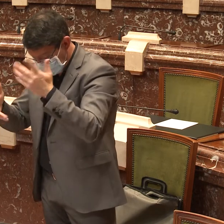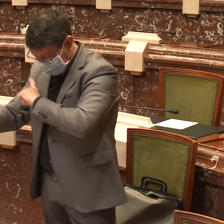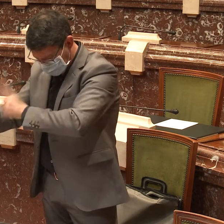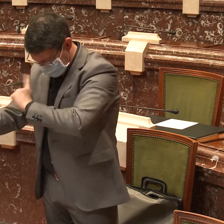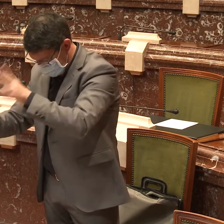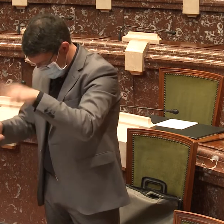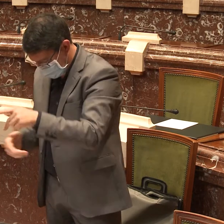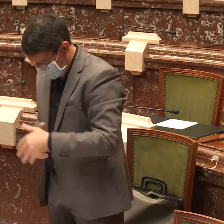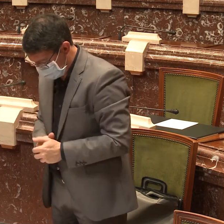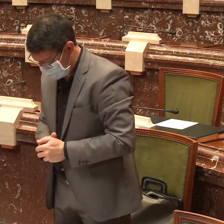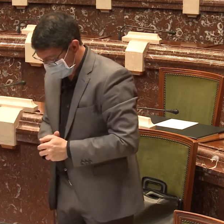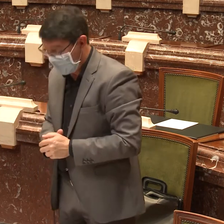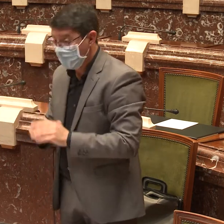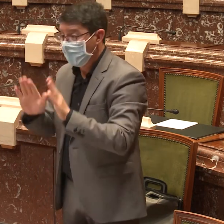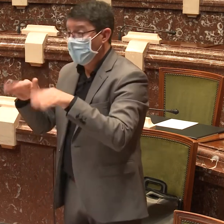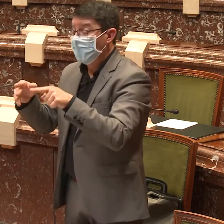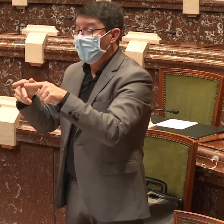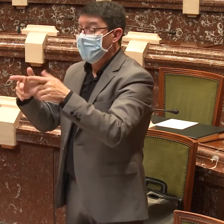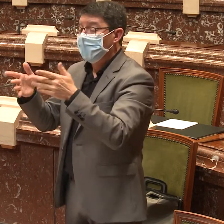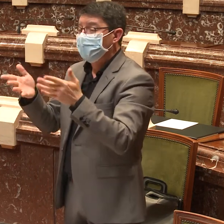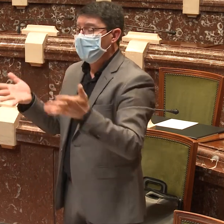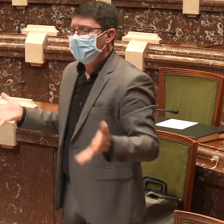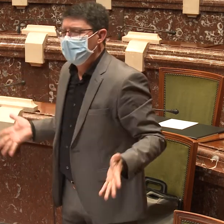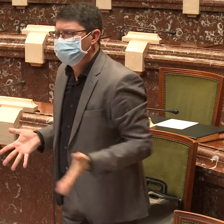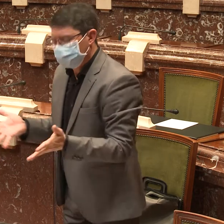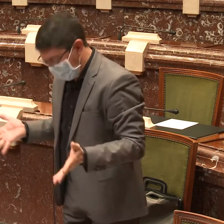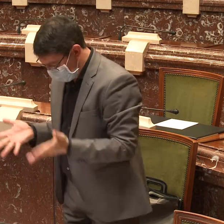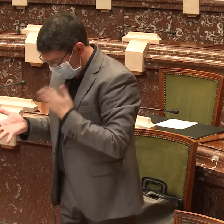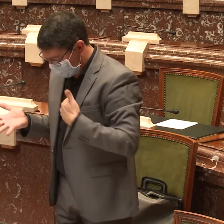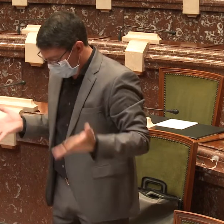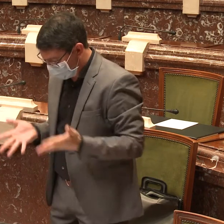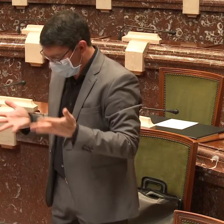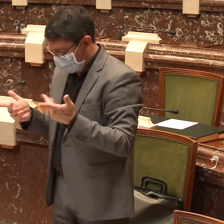teatros, así como en instalaciones deportivas. Impulsar políticas de salvaguarda,